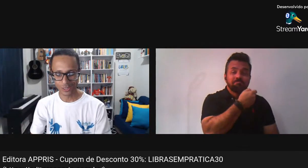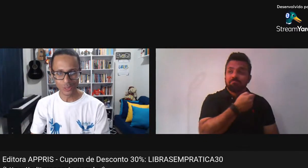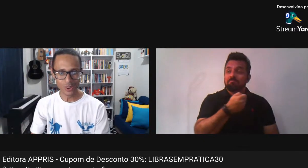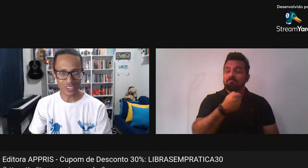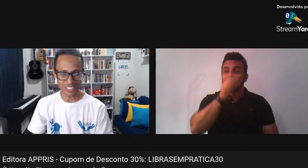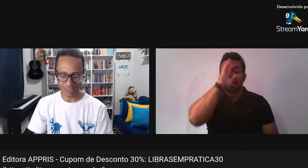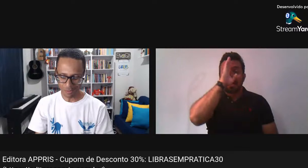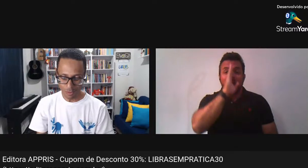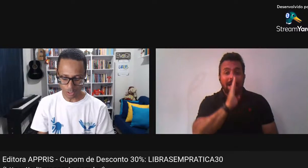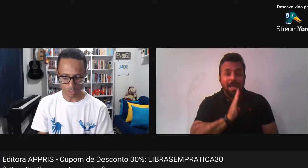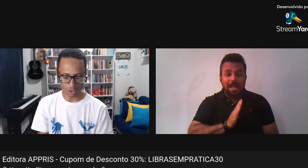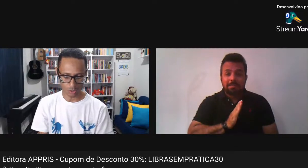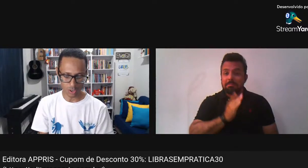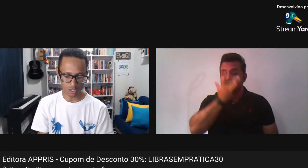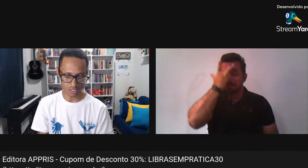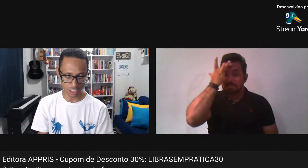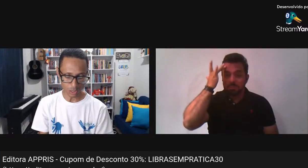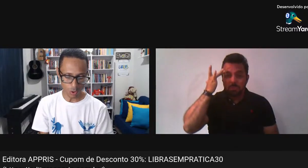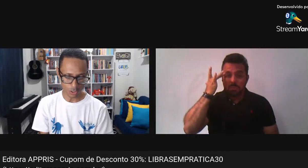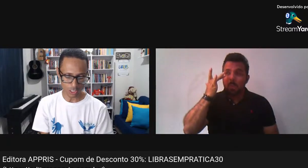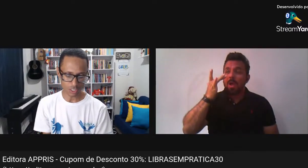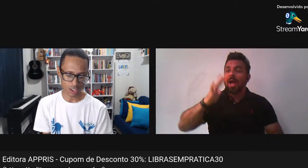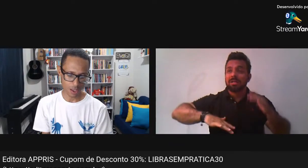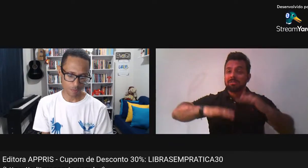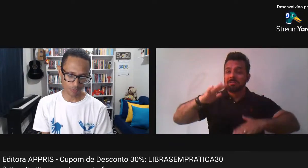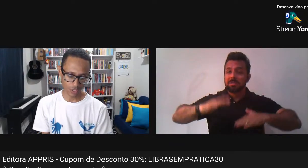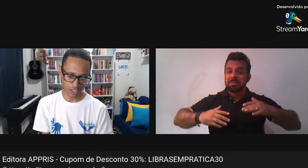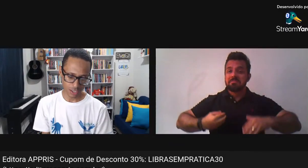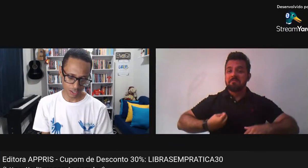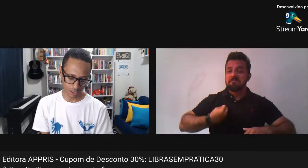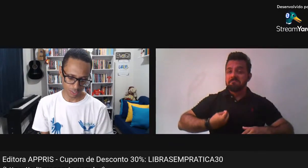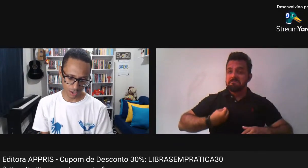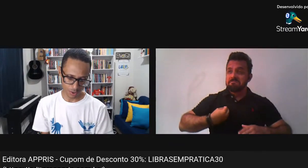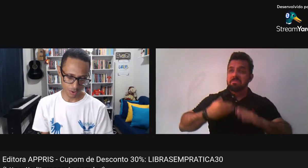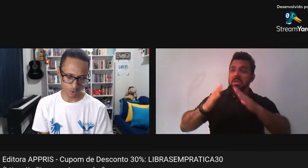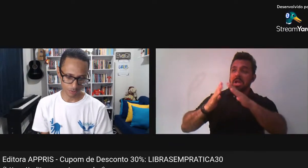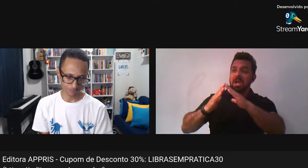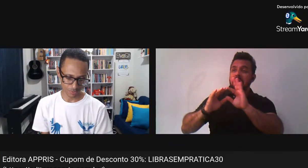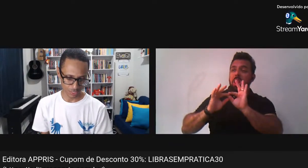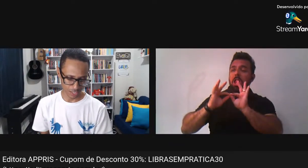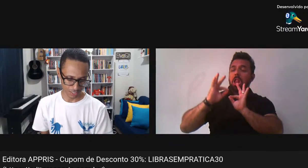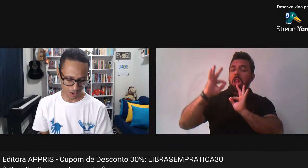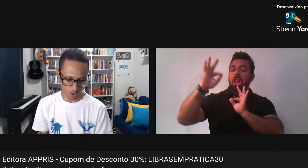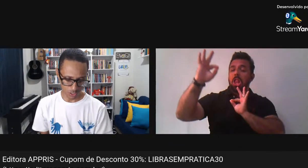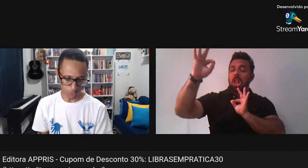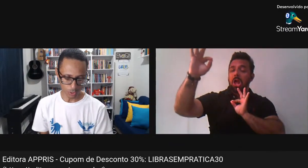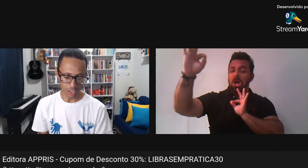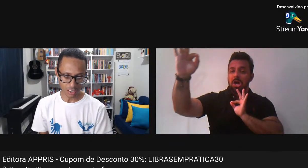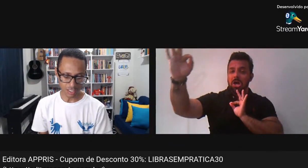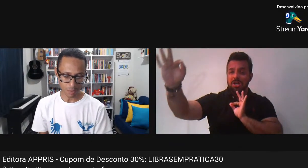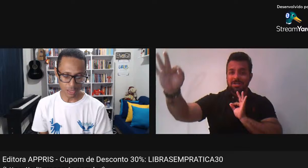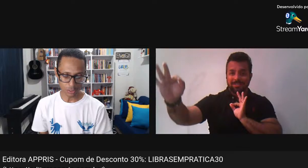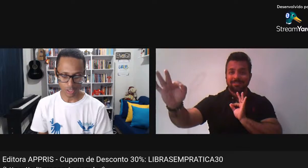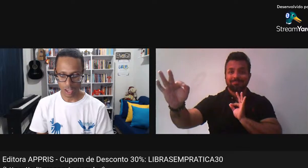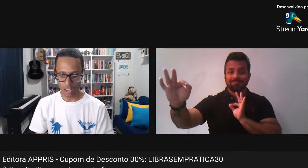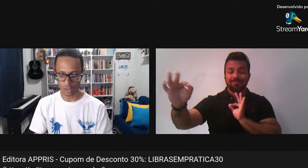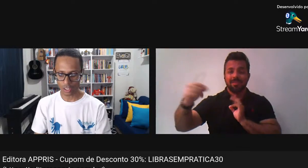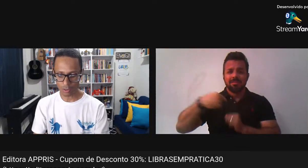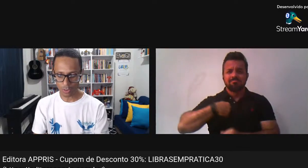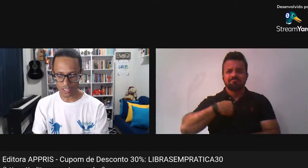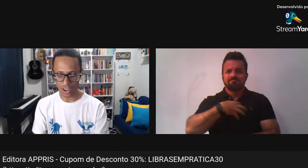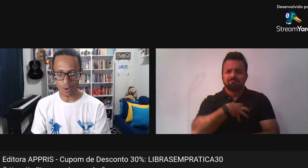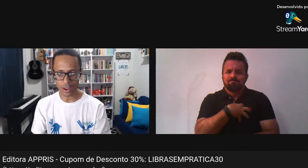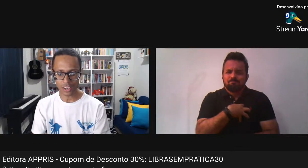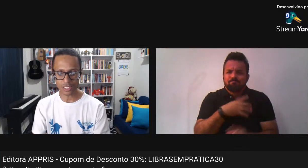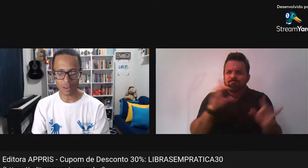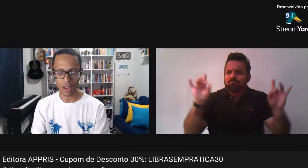Autores Muitos autores De longe E eu tenho Essa honra De poder recebê-los É